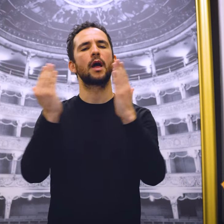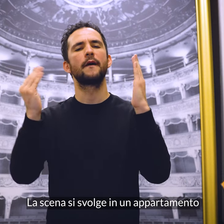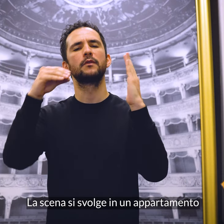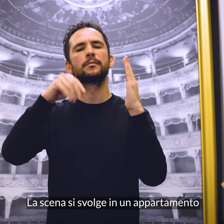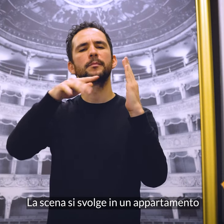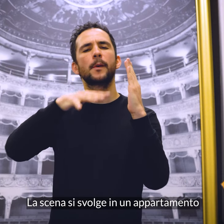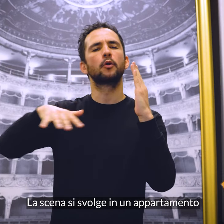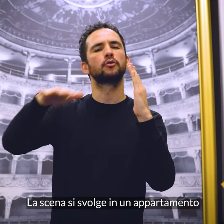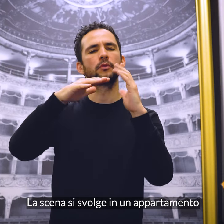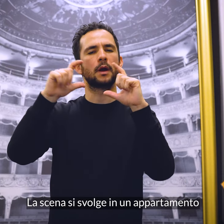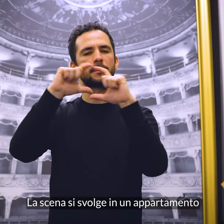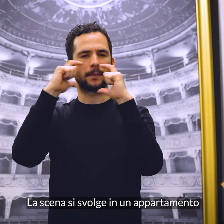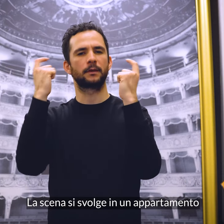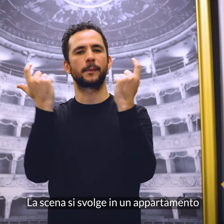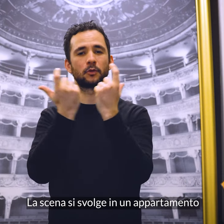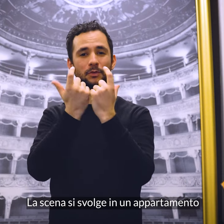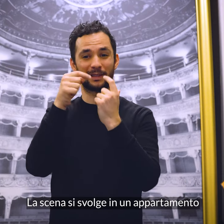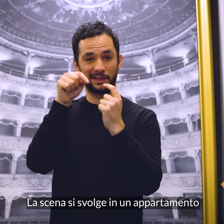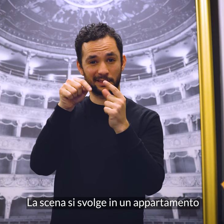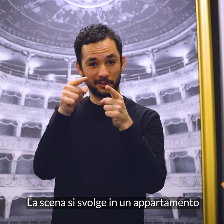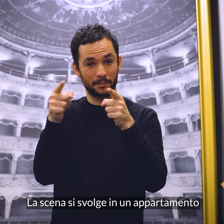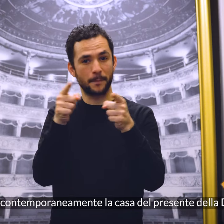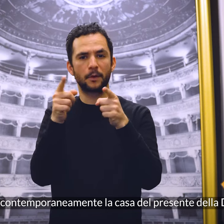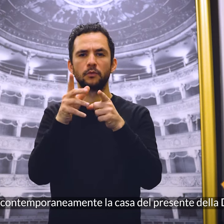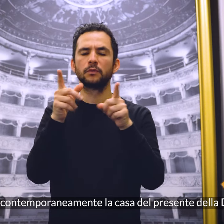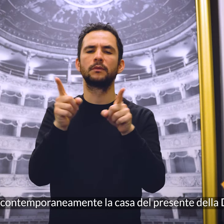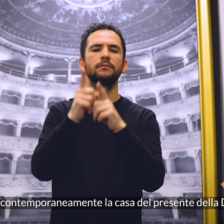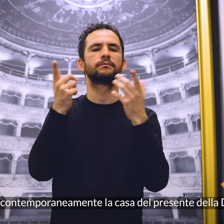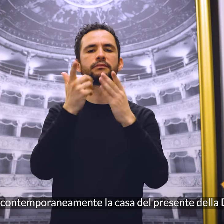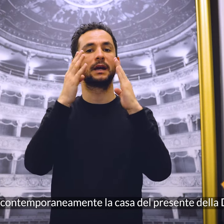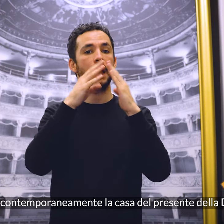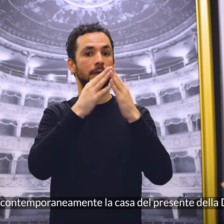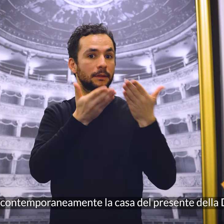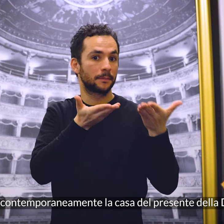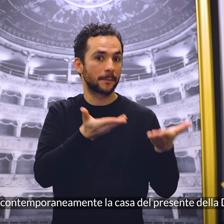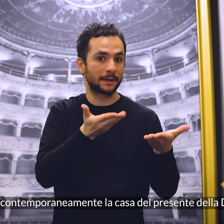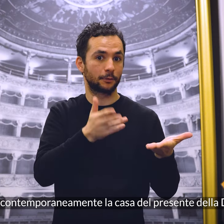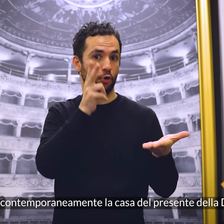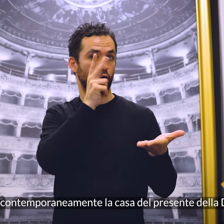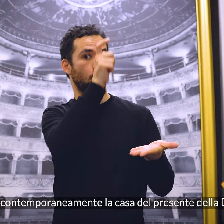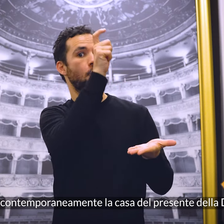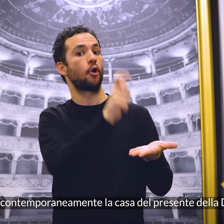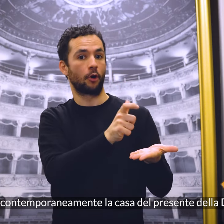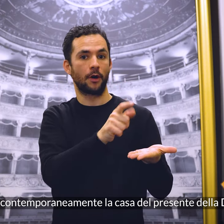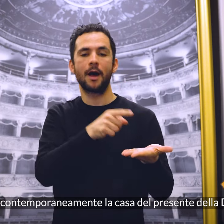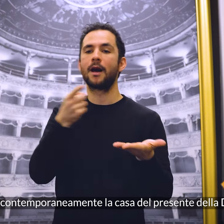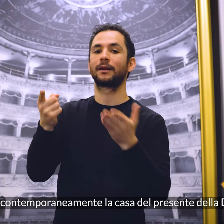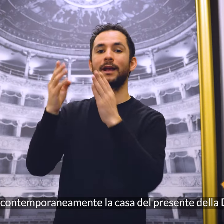La scena si svolge in un appartamento che è contemporaneamente la casa del presente della donna